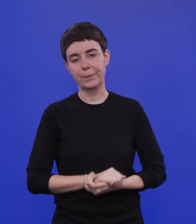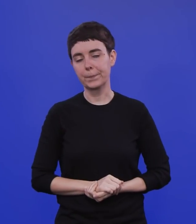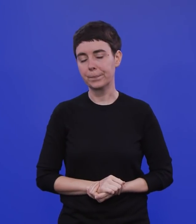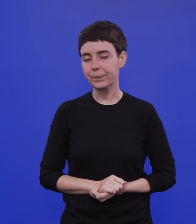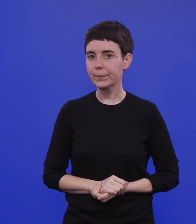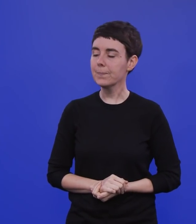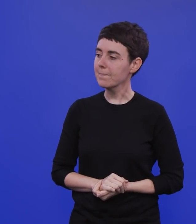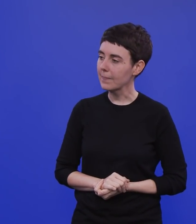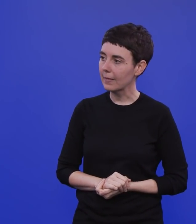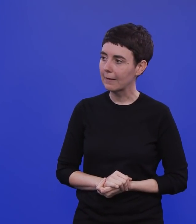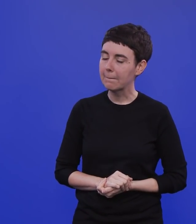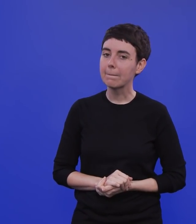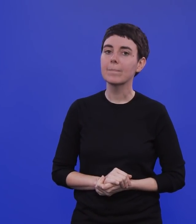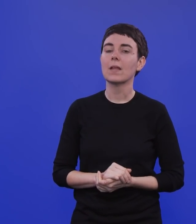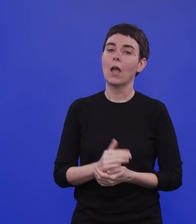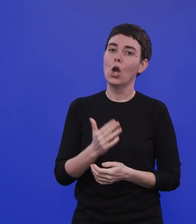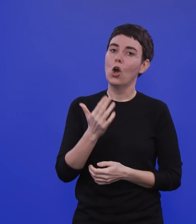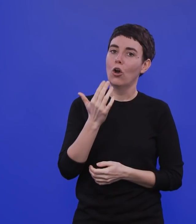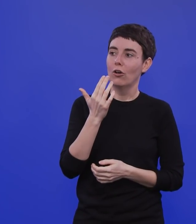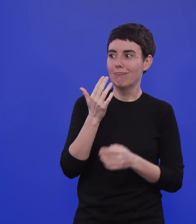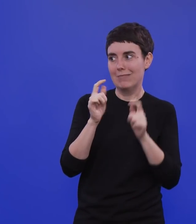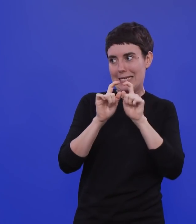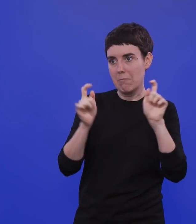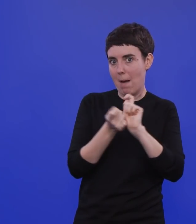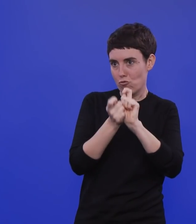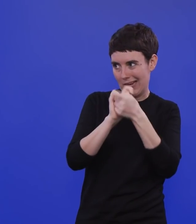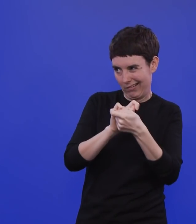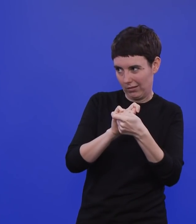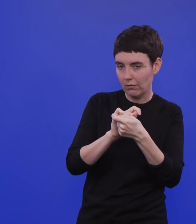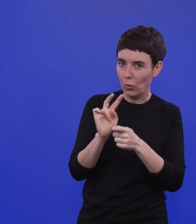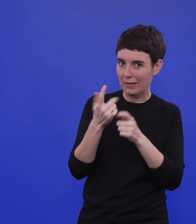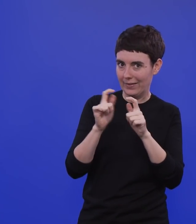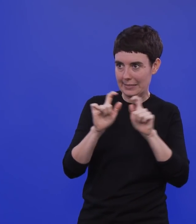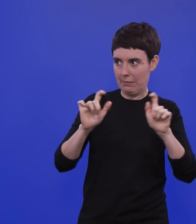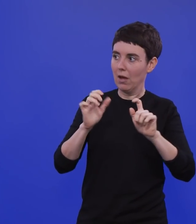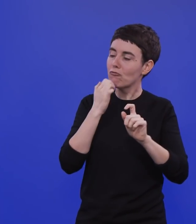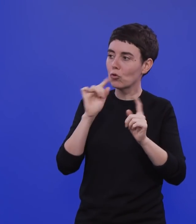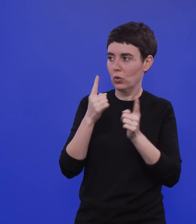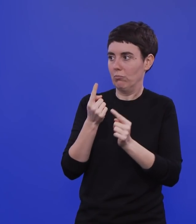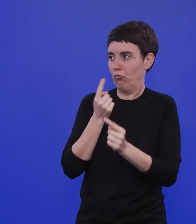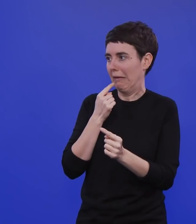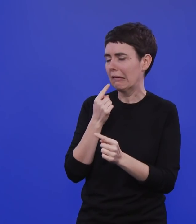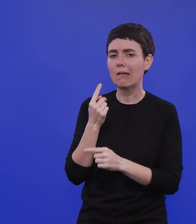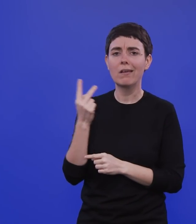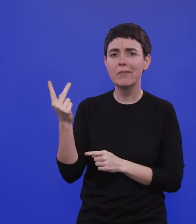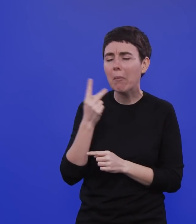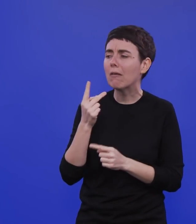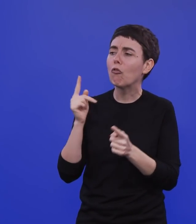Wir müssen noch eine zweite Sache bei dieser Mutante kurz besprechen. Wir haben es auch schon mal angedeutet, aber auch das hört man in